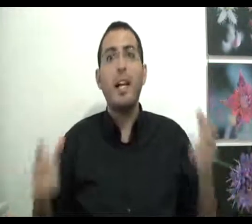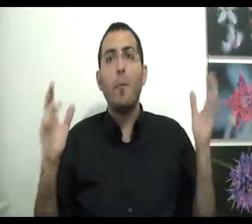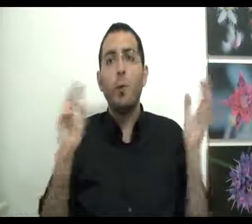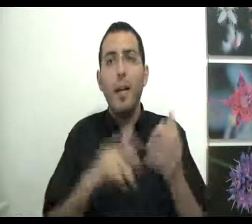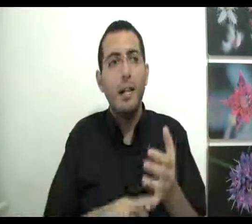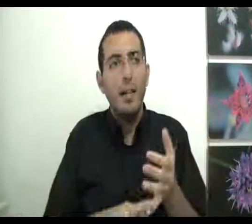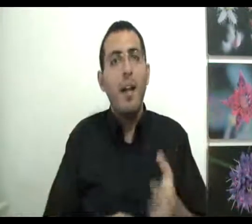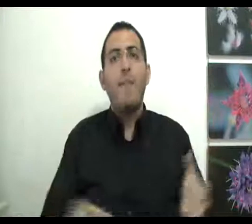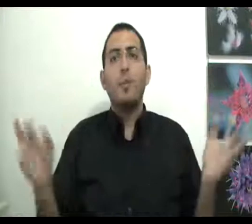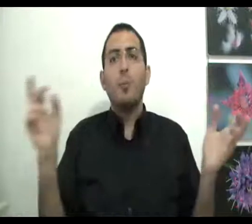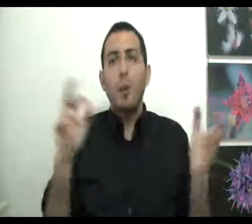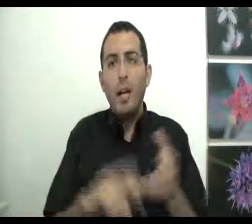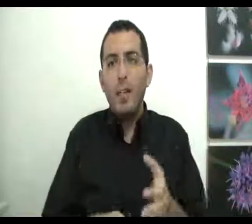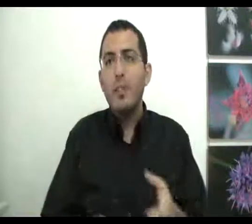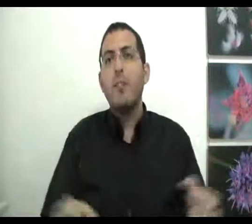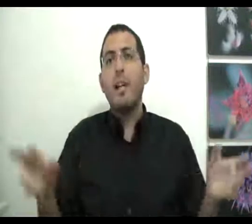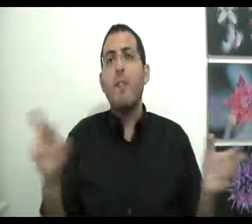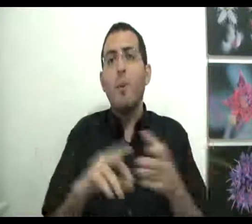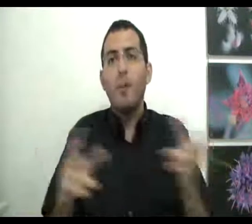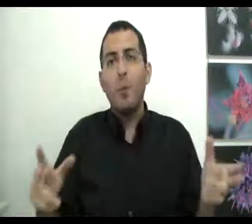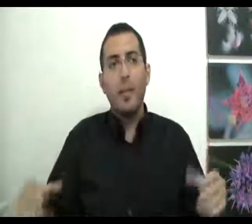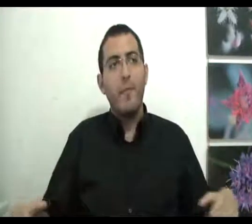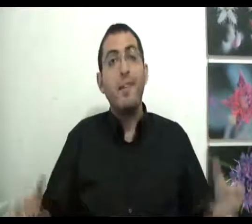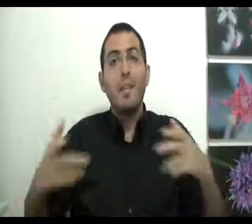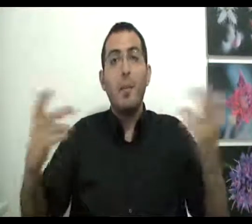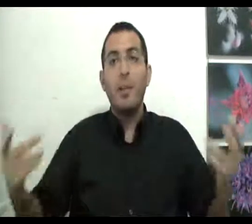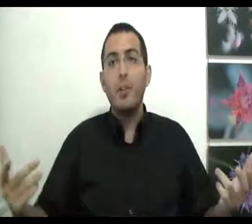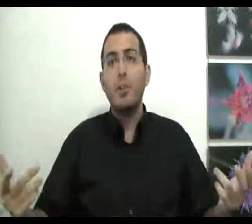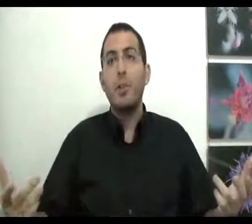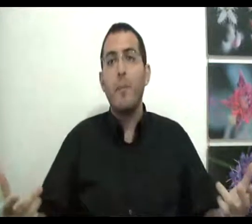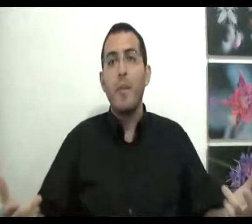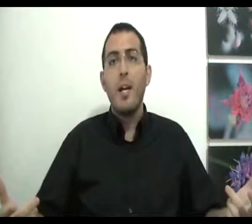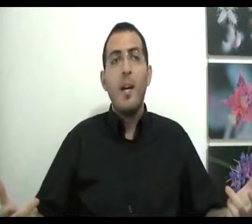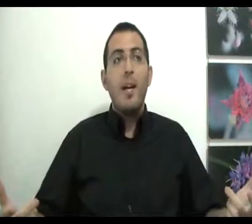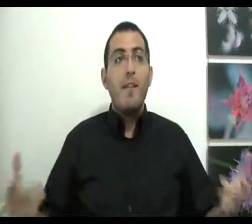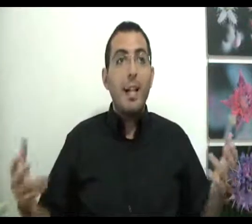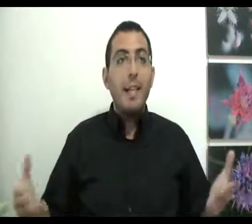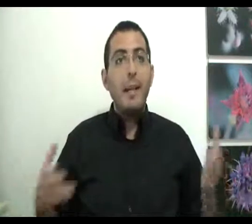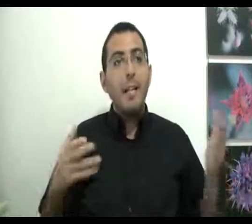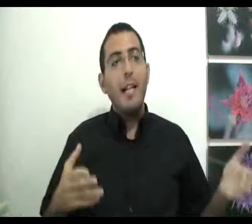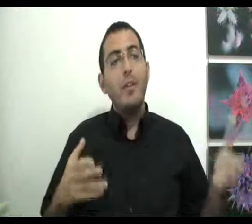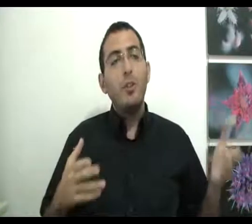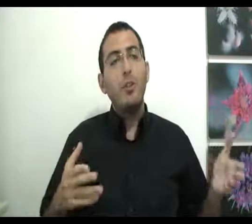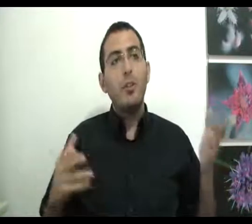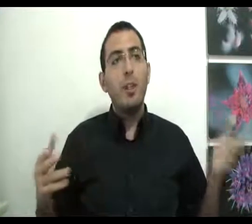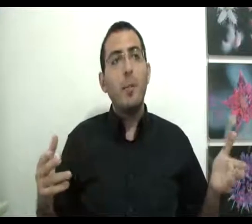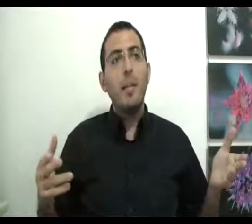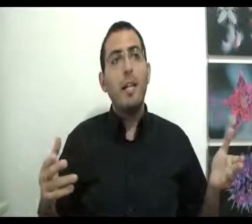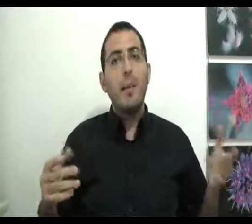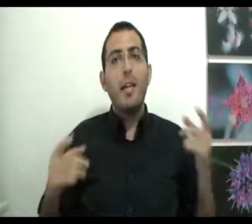כמה הוא מוגבל ושהוא מוכרח לעשות דברים וכו' וכו' ואז יגביל את האושר שלו ולכן גם הילד, האושר שלו זה לא פנימי לגר כי